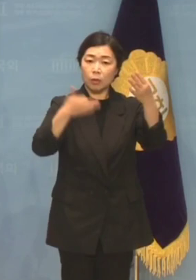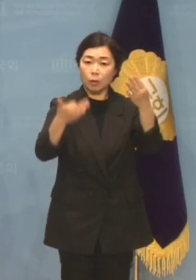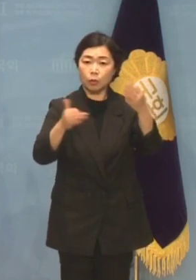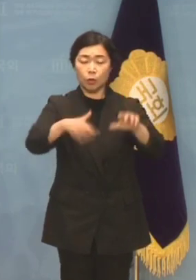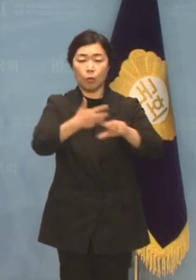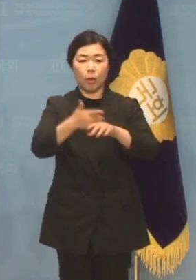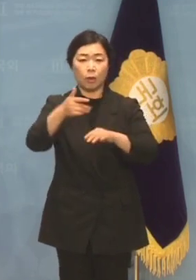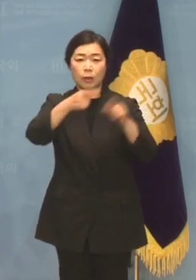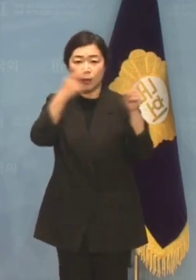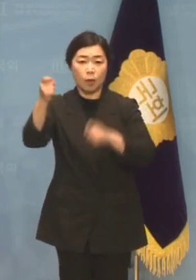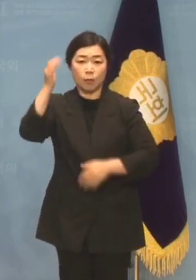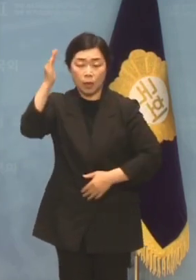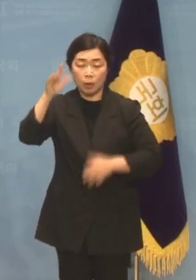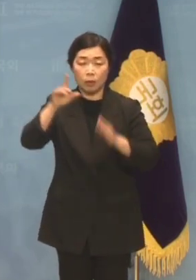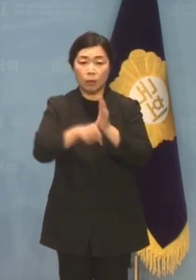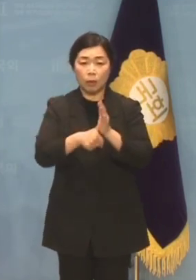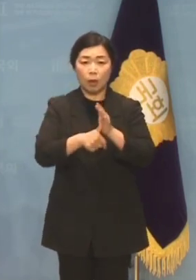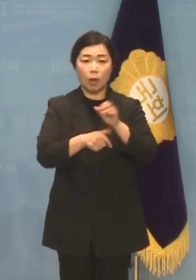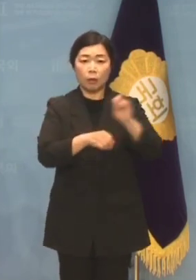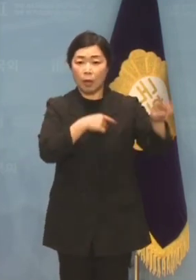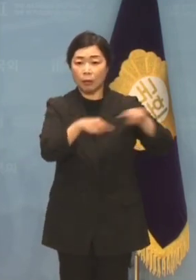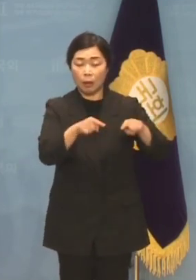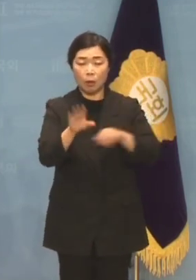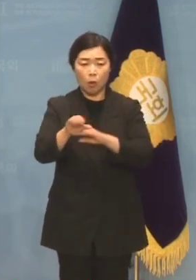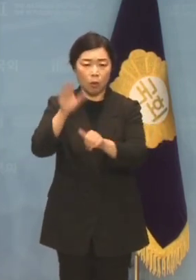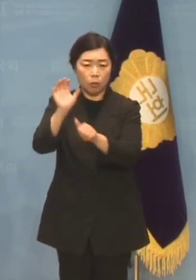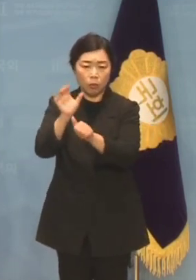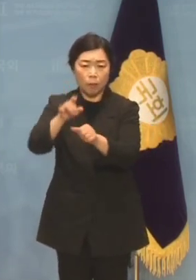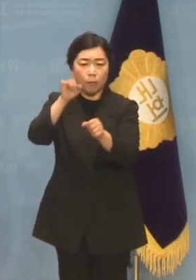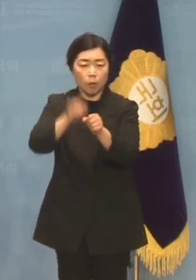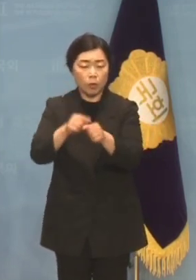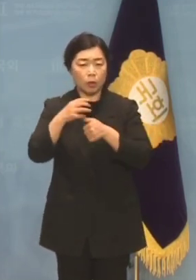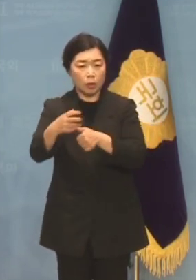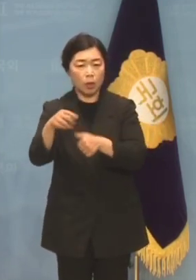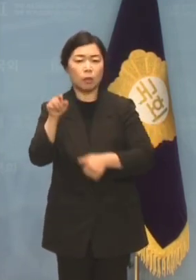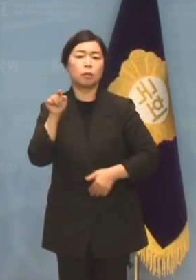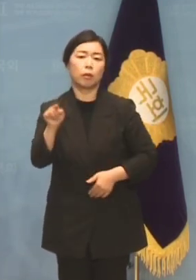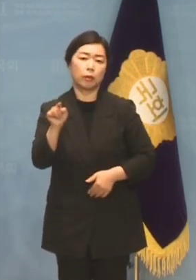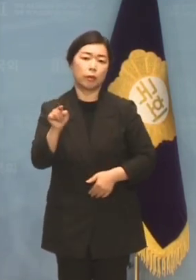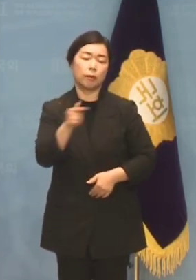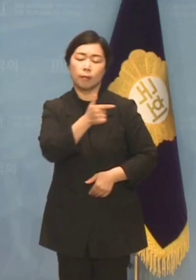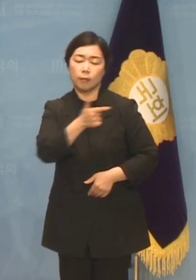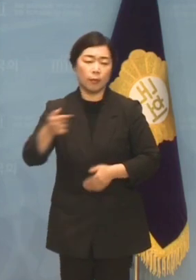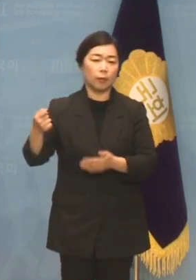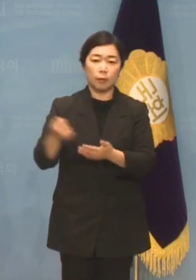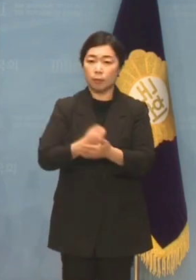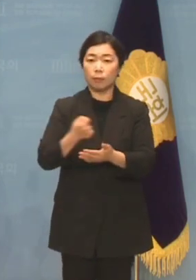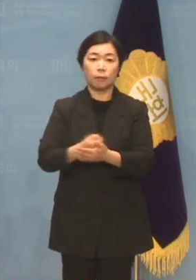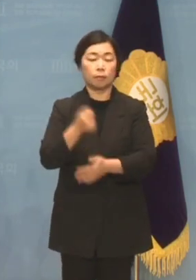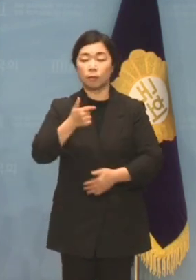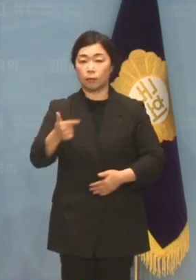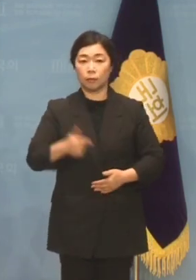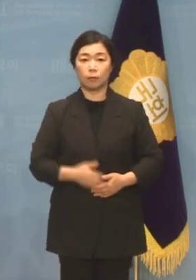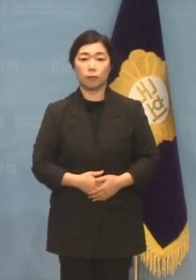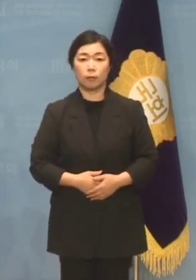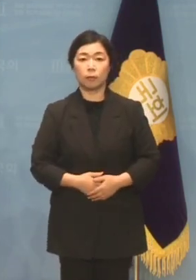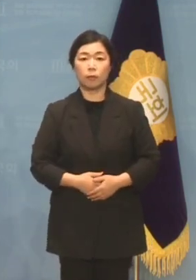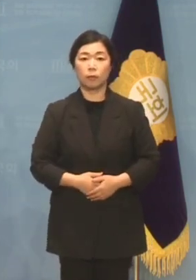기념사를 야당과 언론을 공격하기 위한 수단으로 삼은 점은 매우 유감스럽습니다.